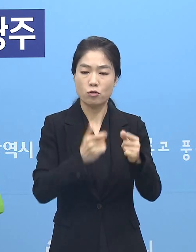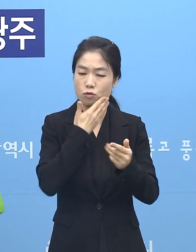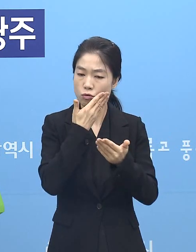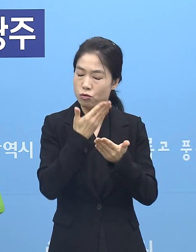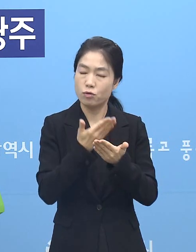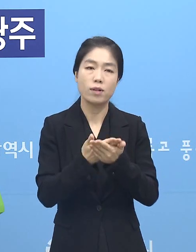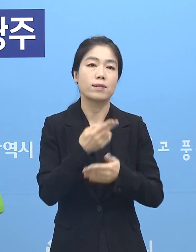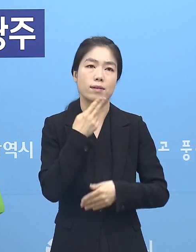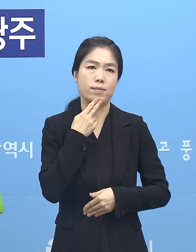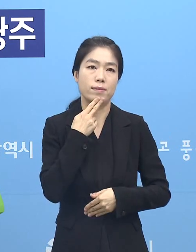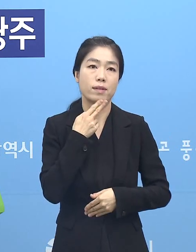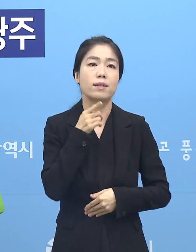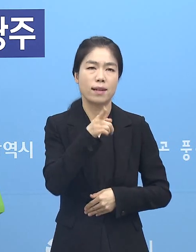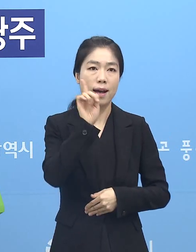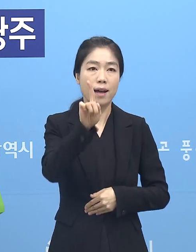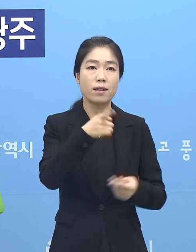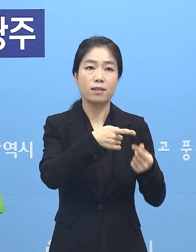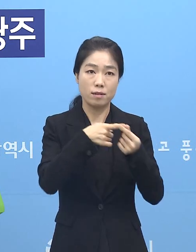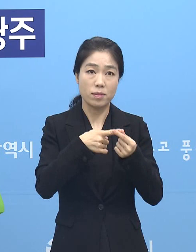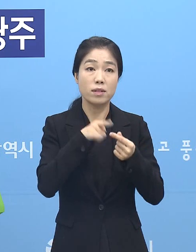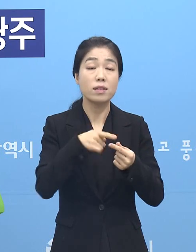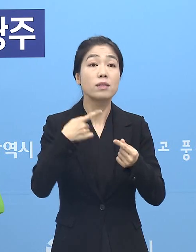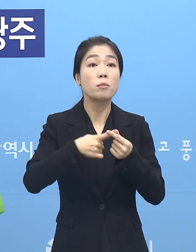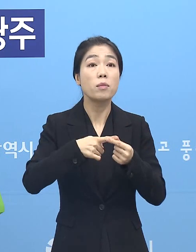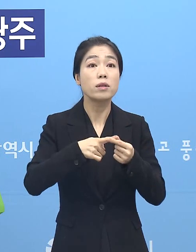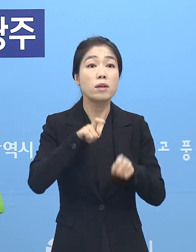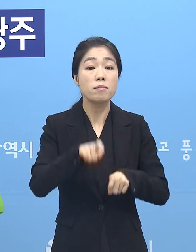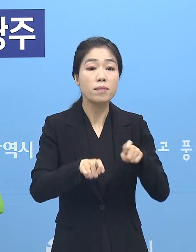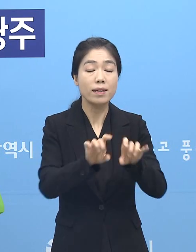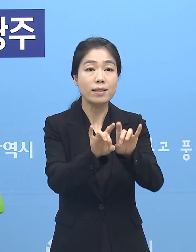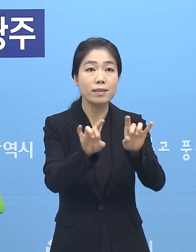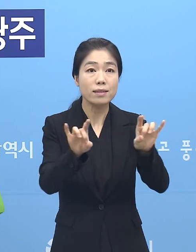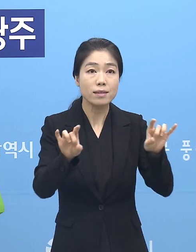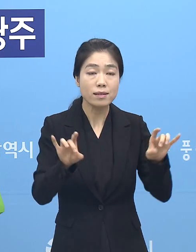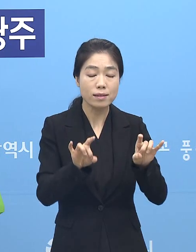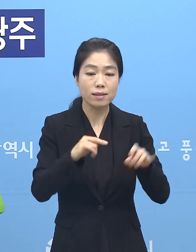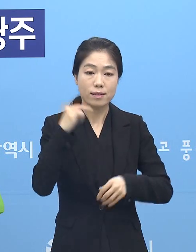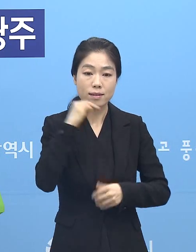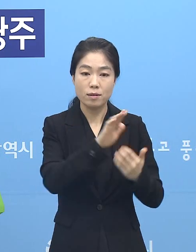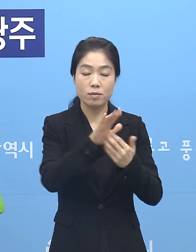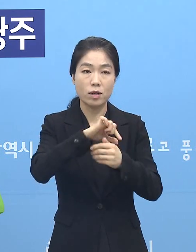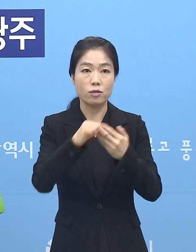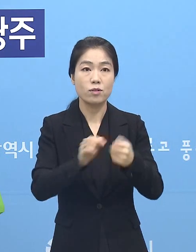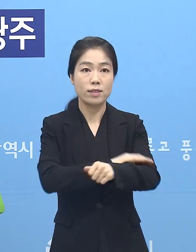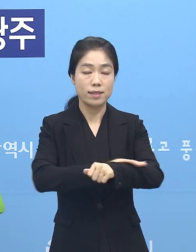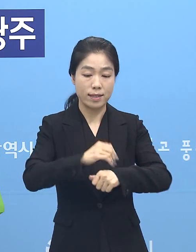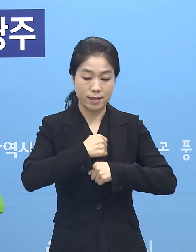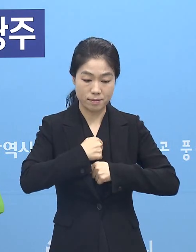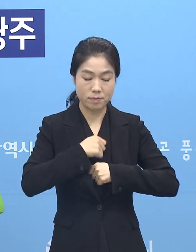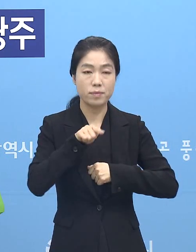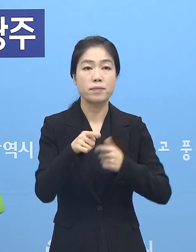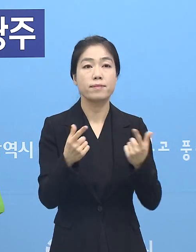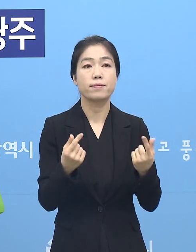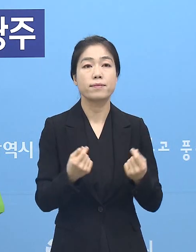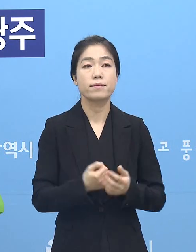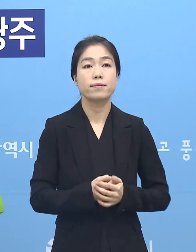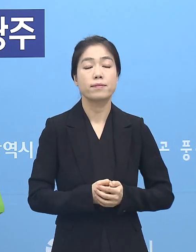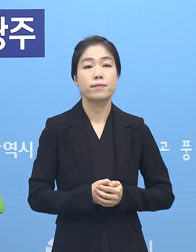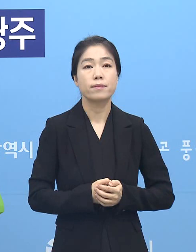중요한 일은 없고 그 첫걸음이 각자가 철저한 방역수칙을 지키는 것입니다.